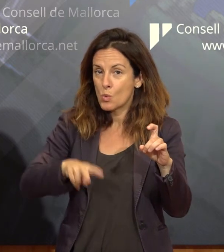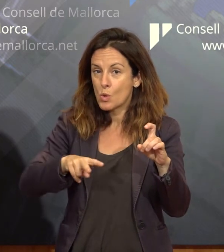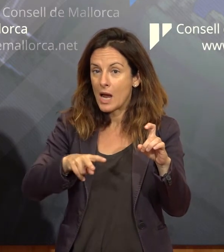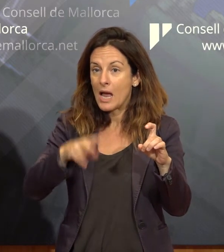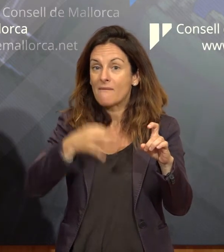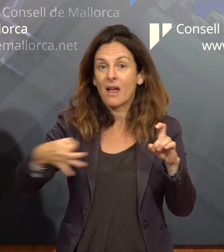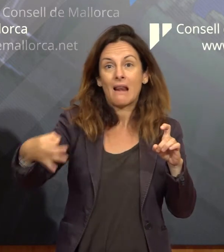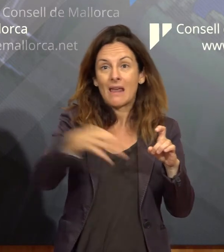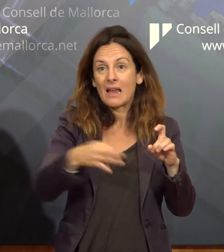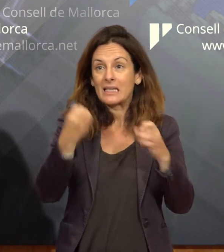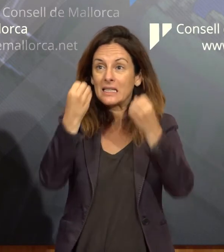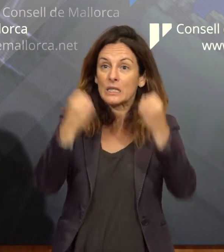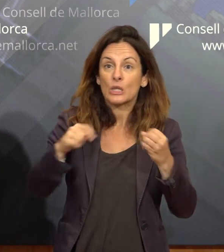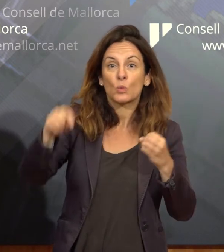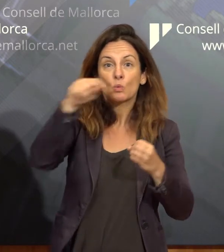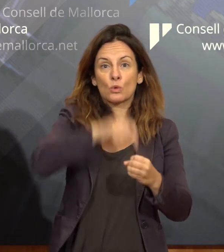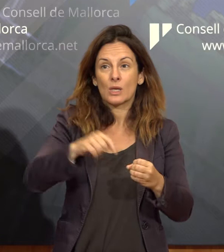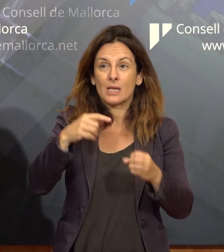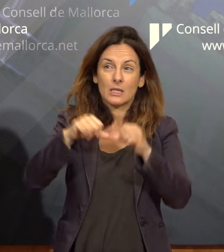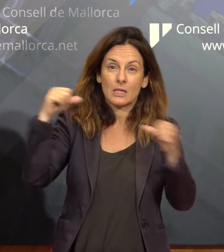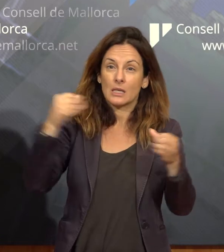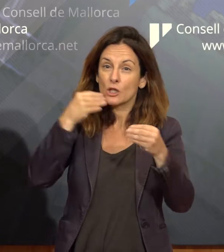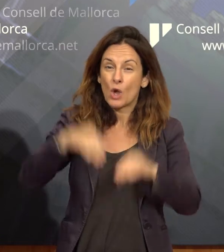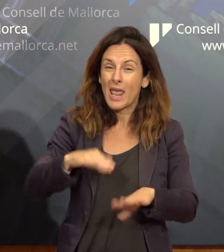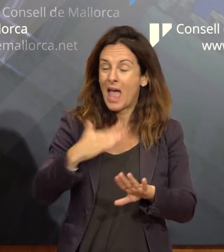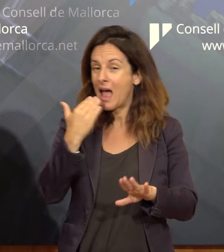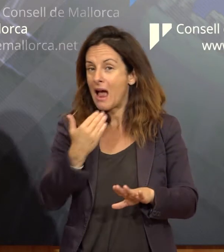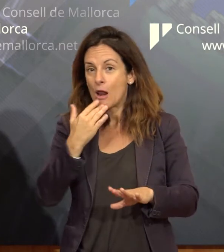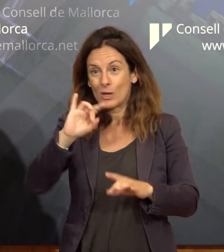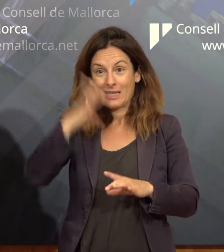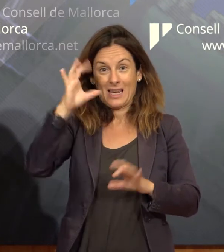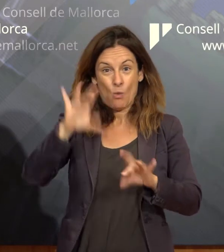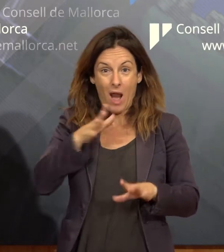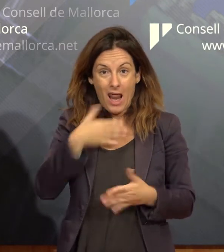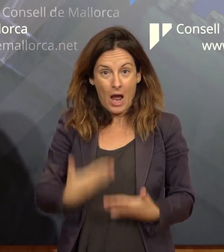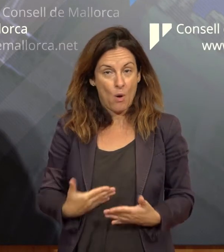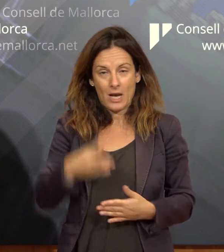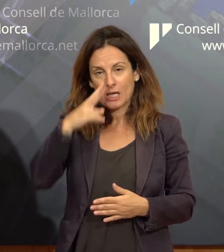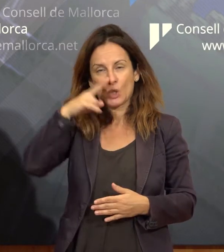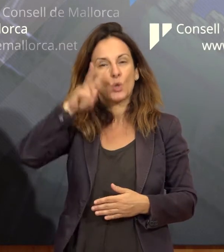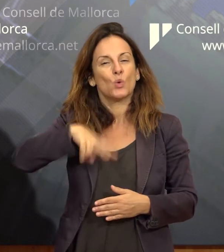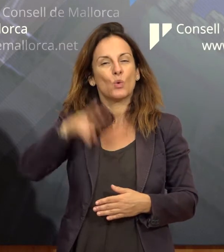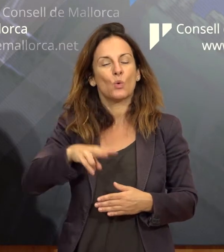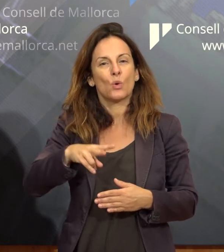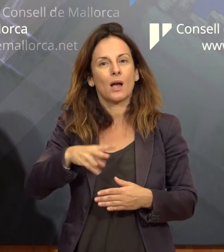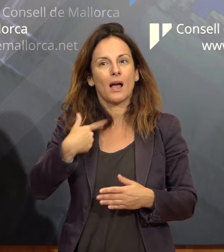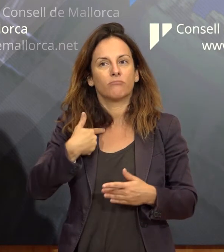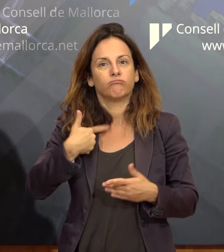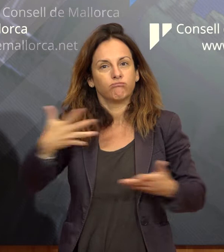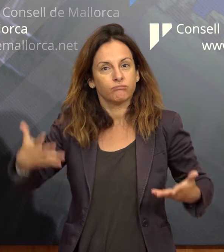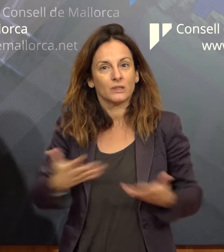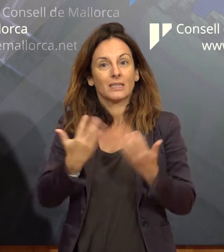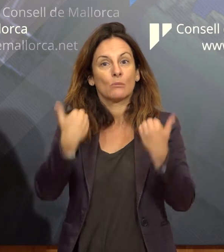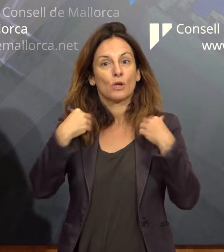tingut una iniciativa com aquesta, de fomentar directament la responsabilitat social en el marc de les entitats.